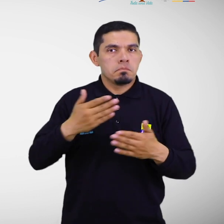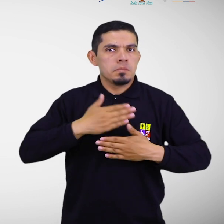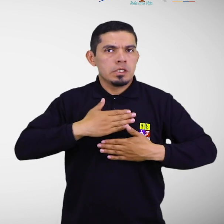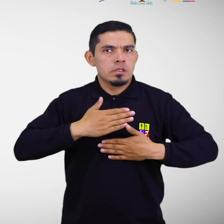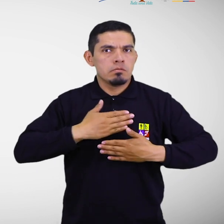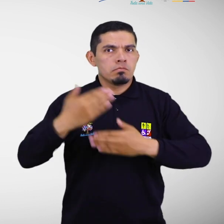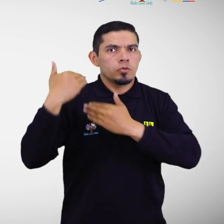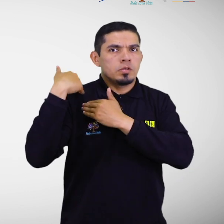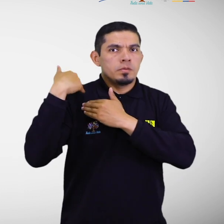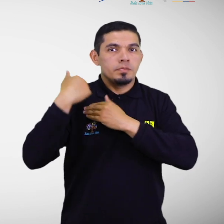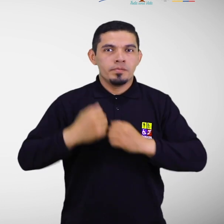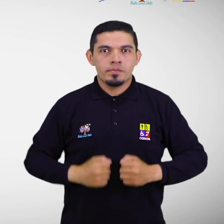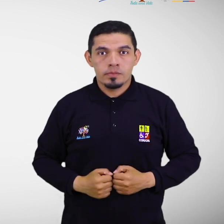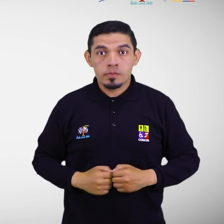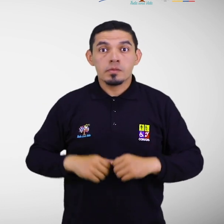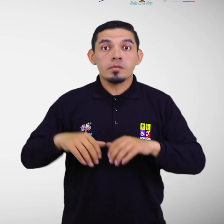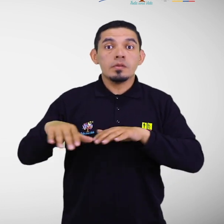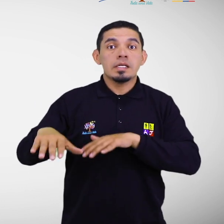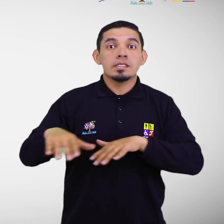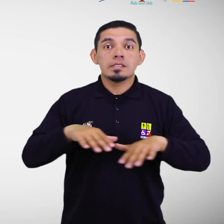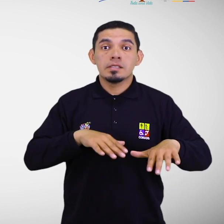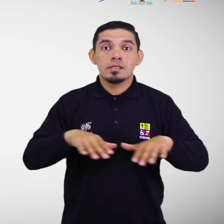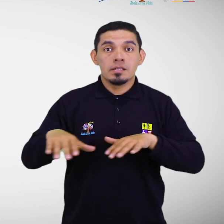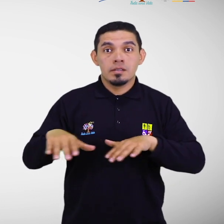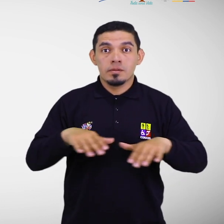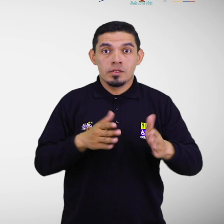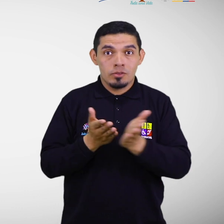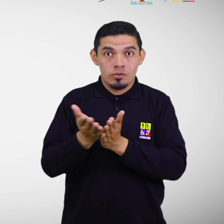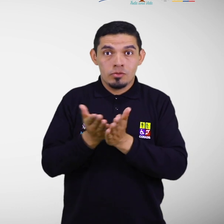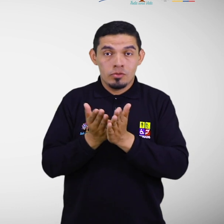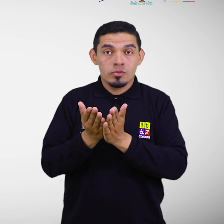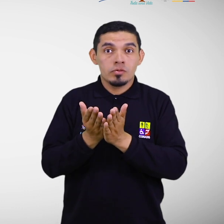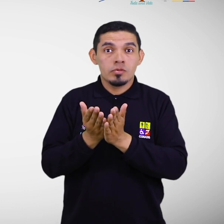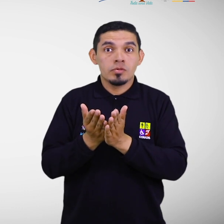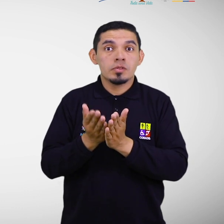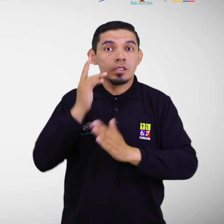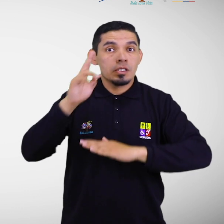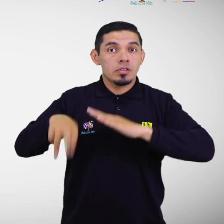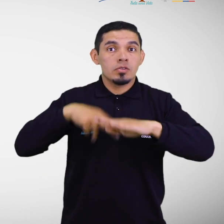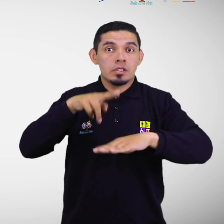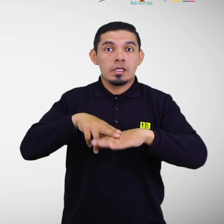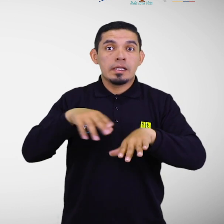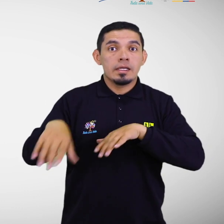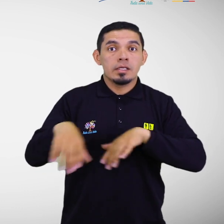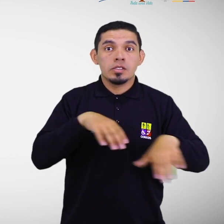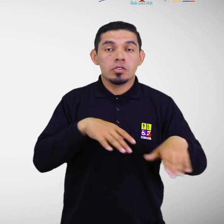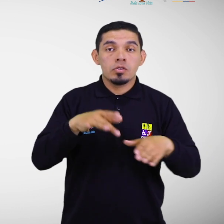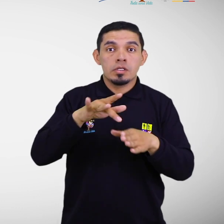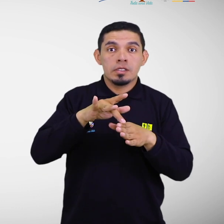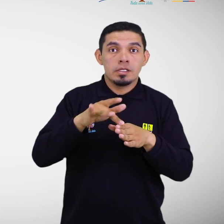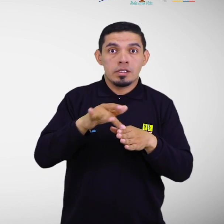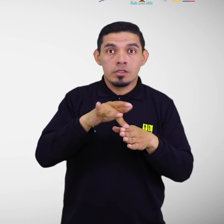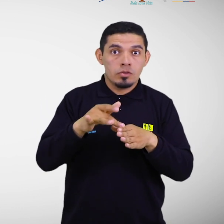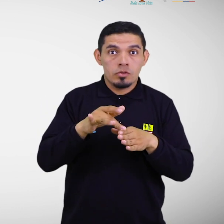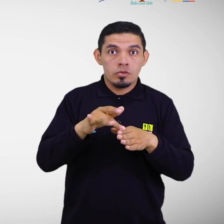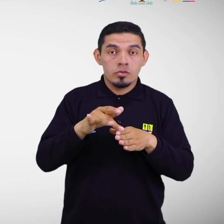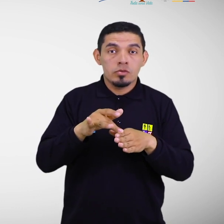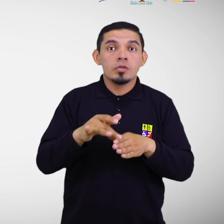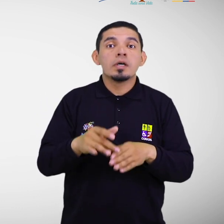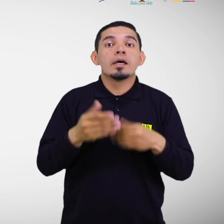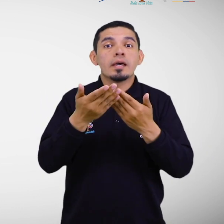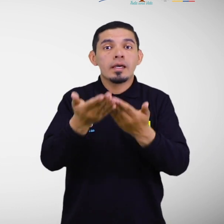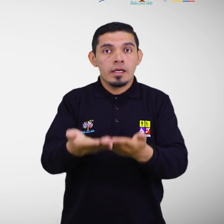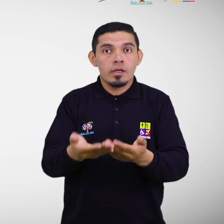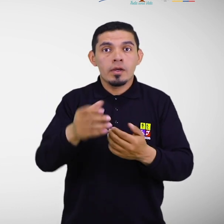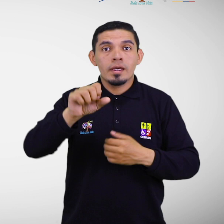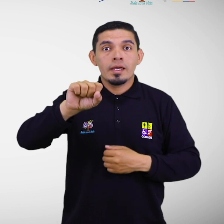Nacional de Gestión de Riesgos y Emergencias del Ecuador, SNGRE, a través de su participación en la construcción de la